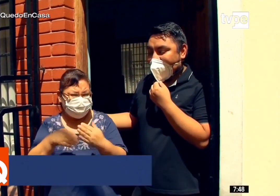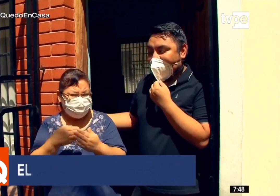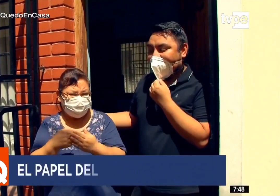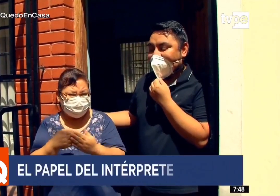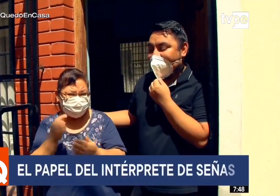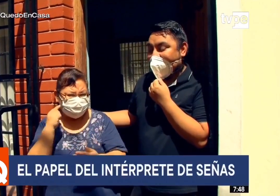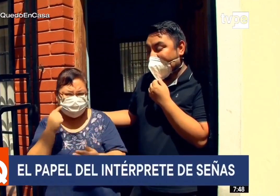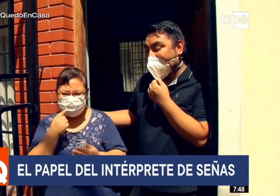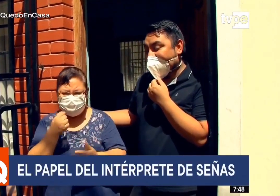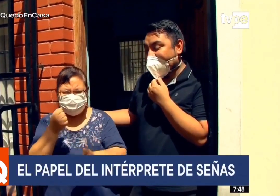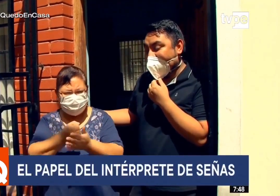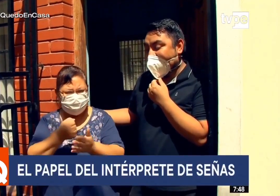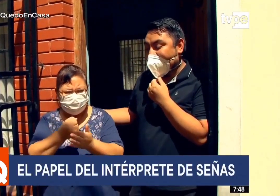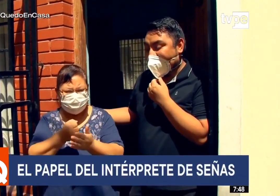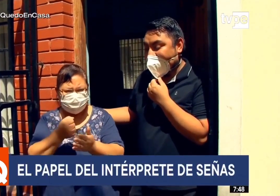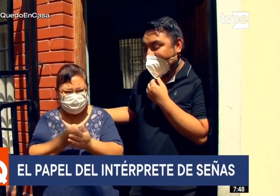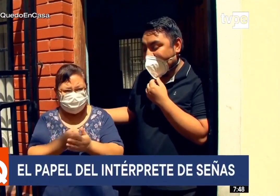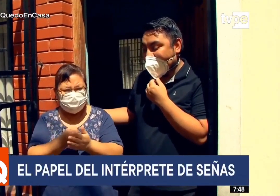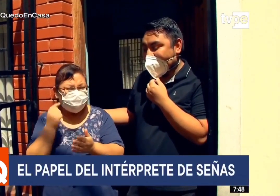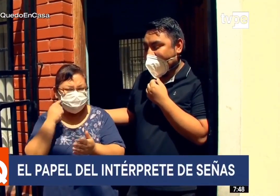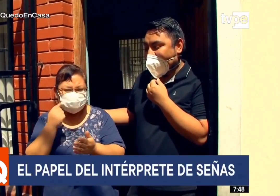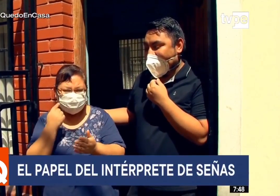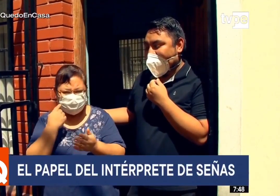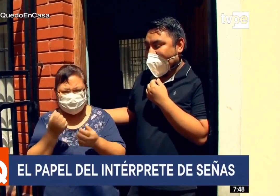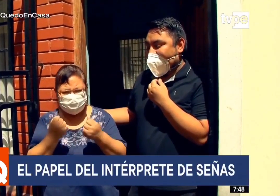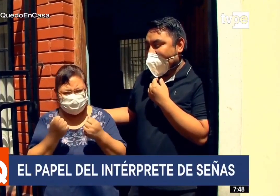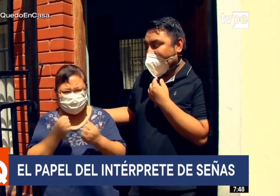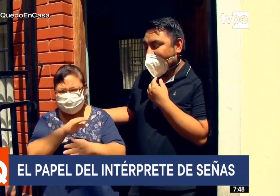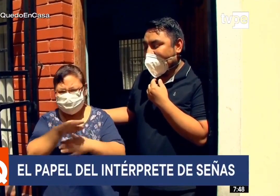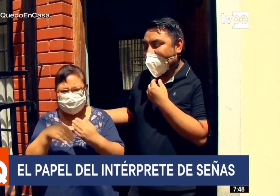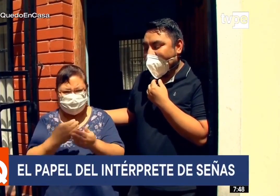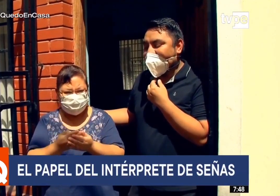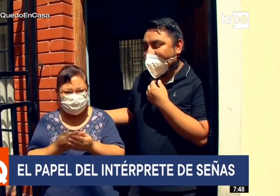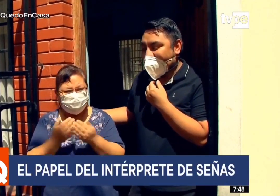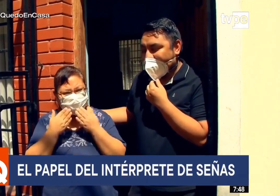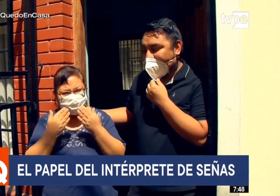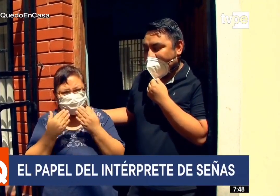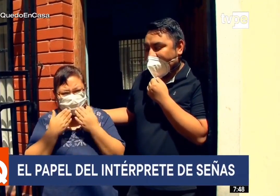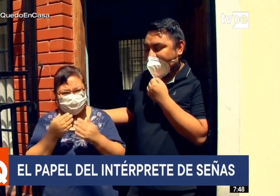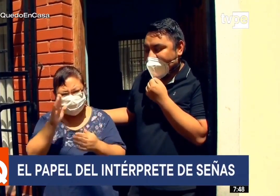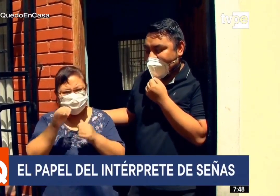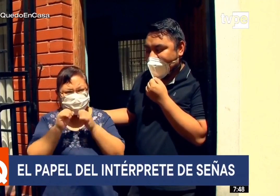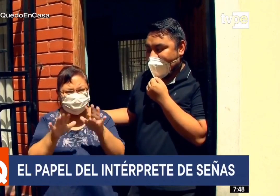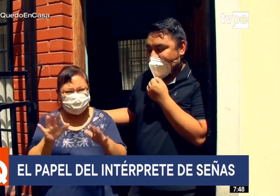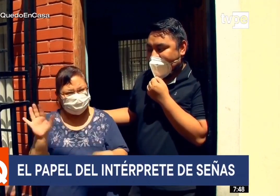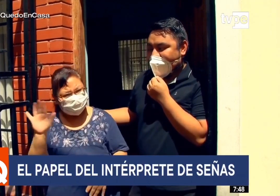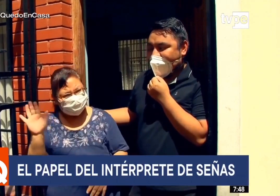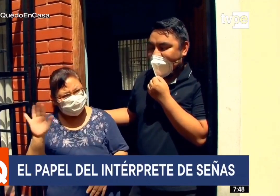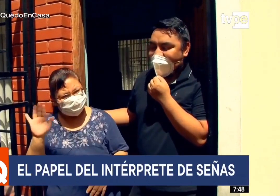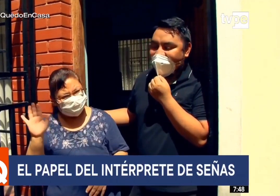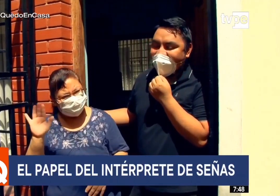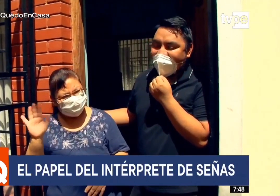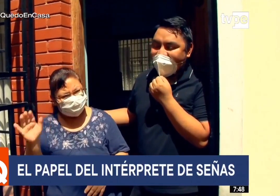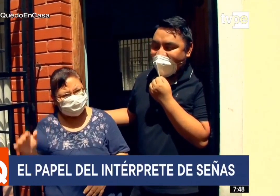Que valoremos la lengua de señas de las personas sordas. Y que los sordos luchen por su idioma. Dios las bendiga.